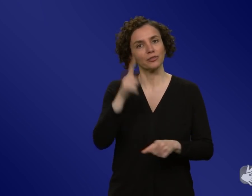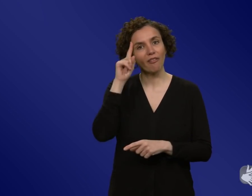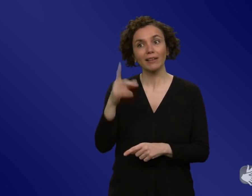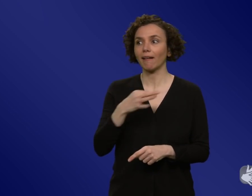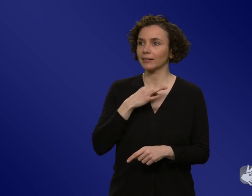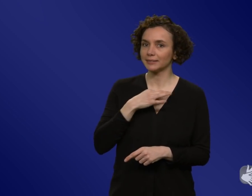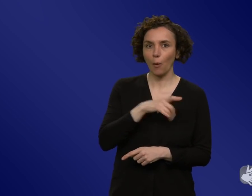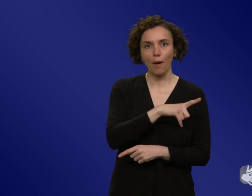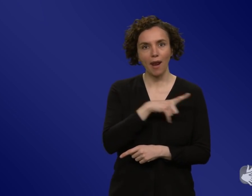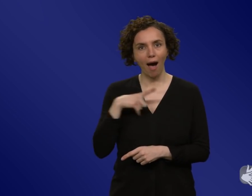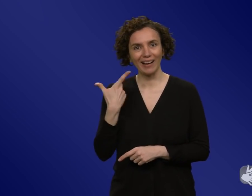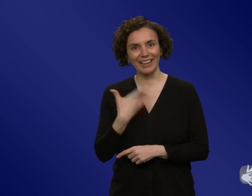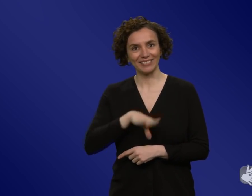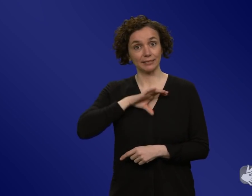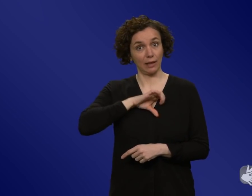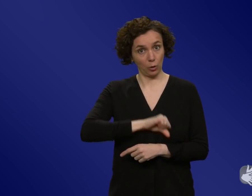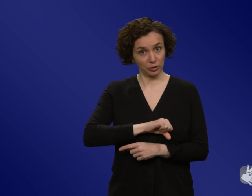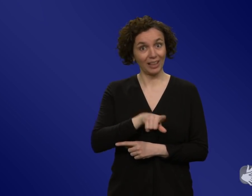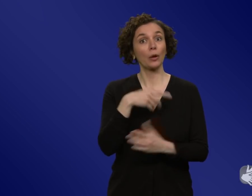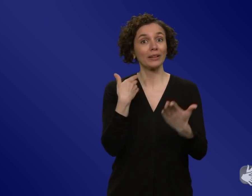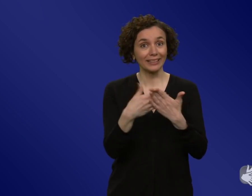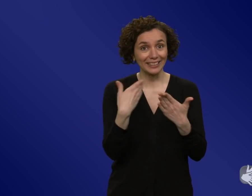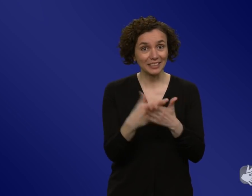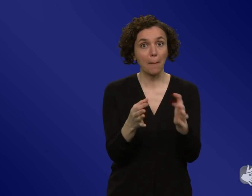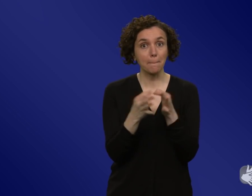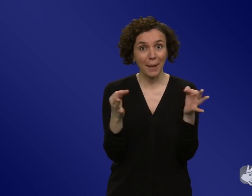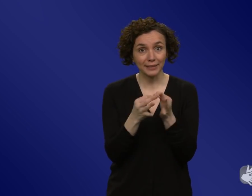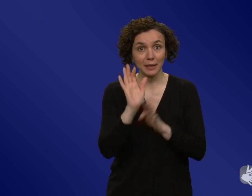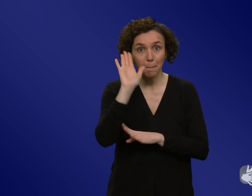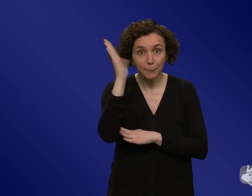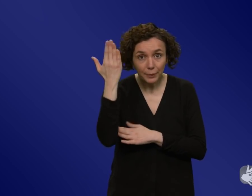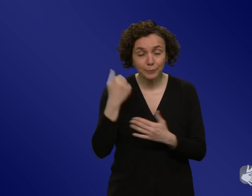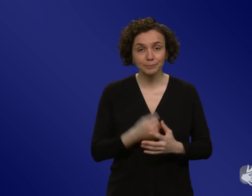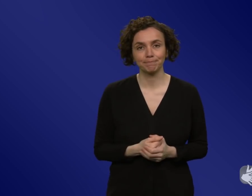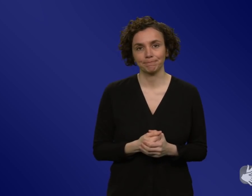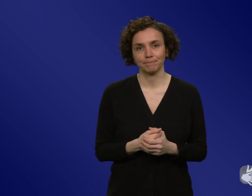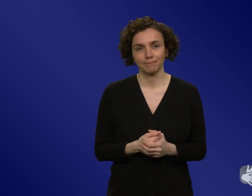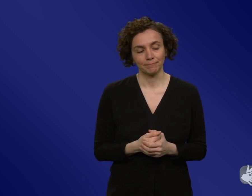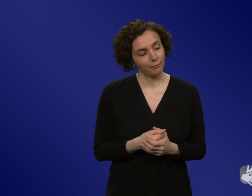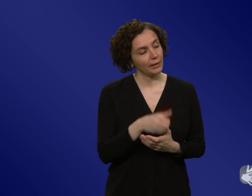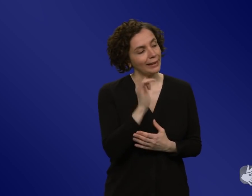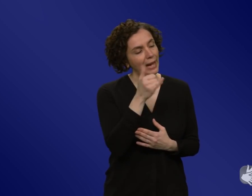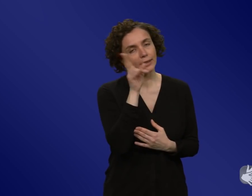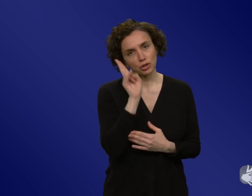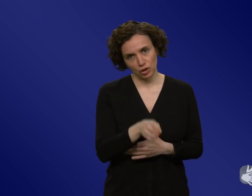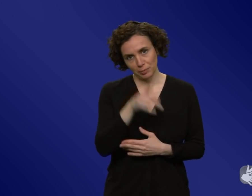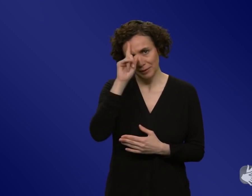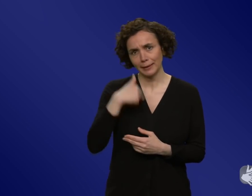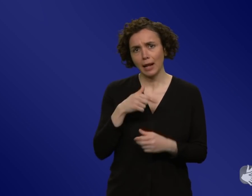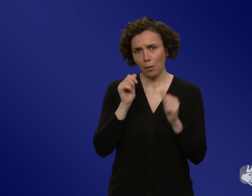gingen dann sichtbar daran runter? Ja, ich denke schon, dass das hilft, ganz klar zu illustrieren, was man inhaltlich erreicht hat, also zum